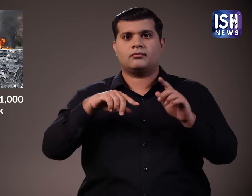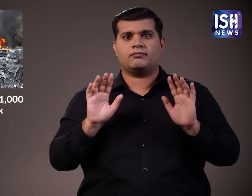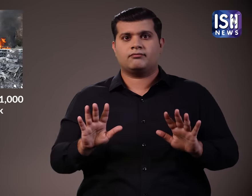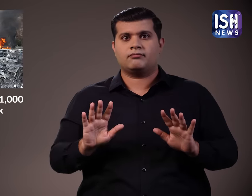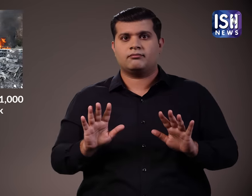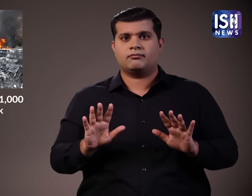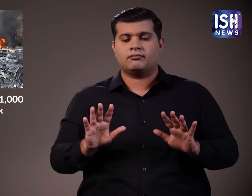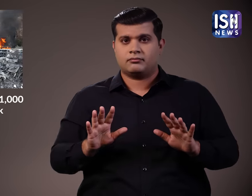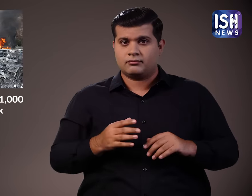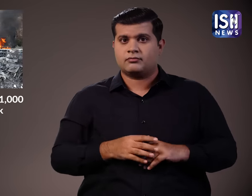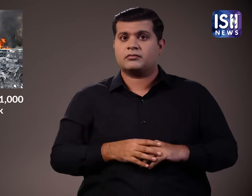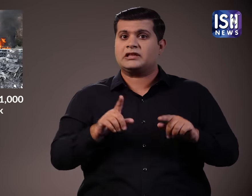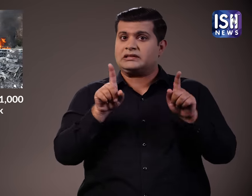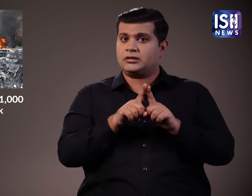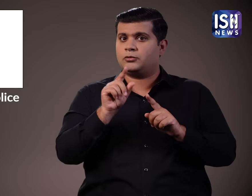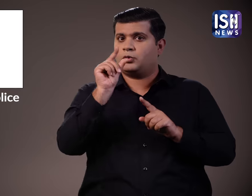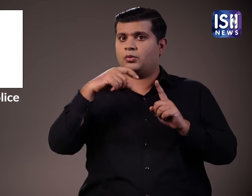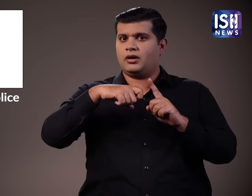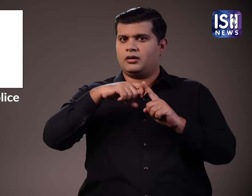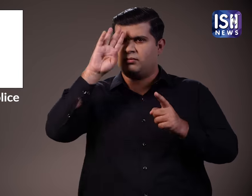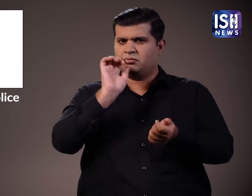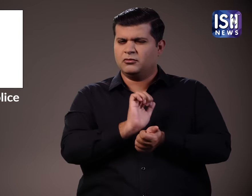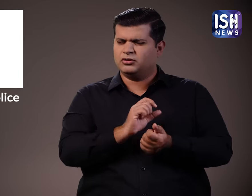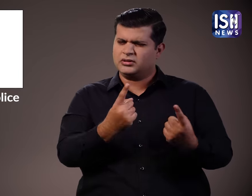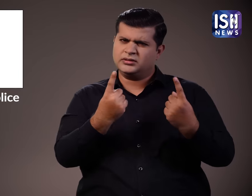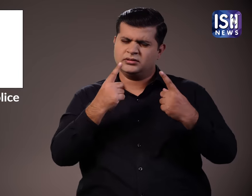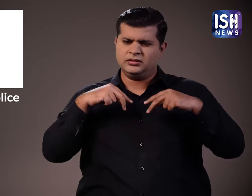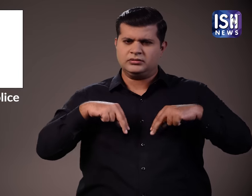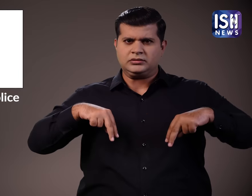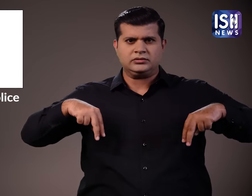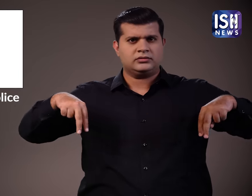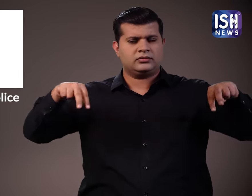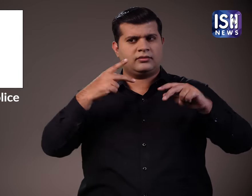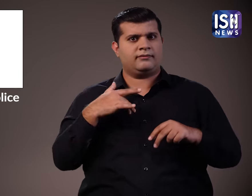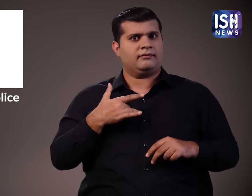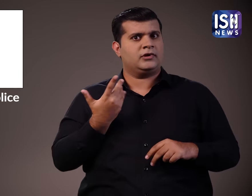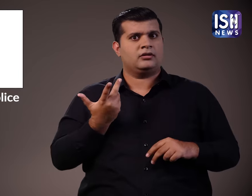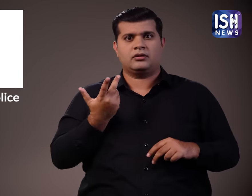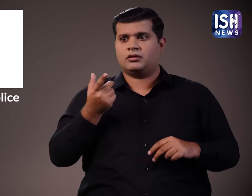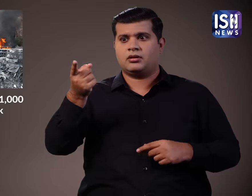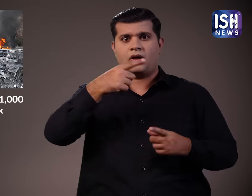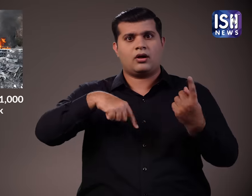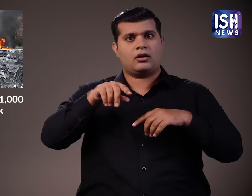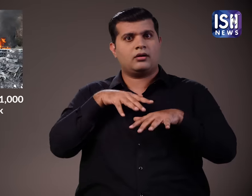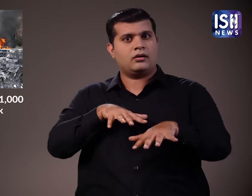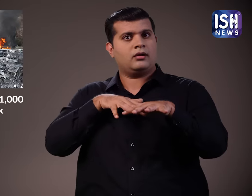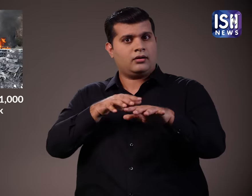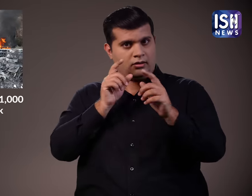मिले ये कहते हुए पोस्ट अब भी लगवाए जश्न मनाने की घटनाओं की सूचना मिलने के बाद ब्रिटन